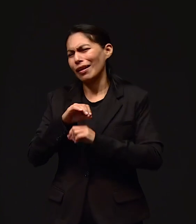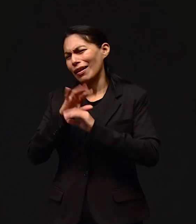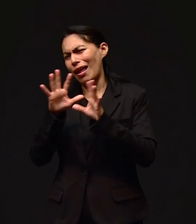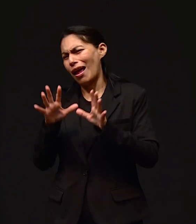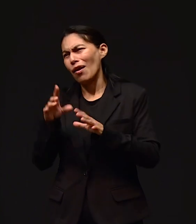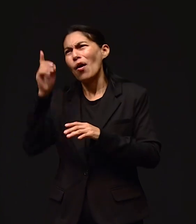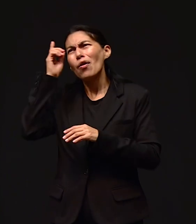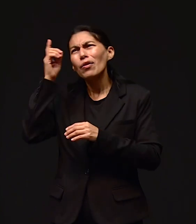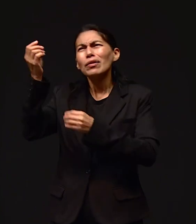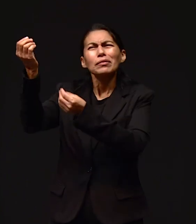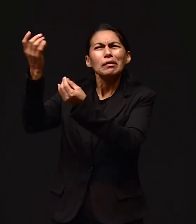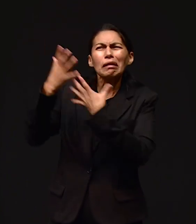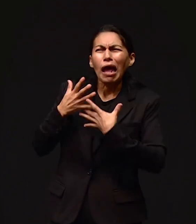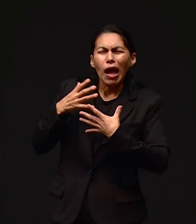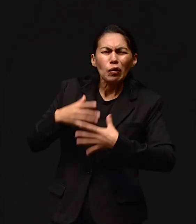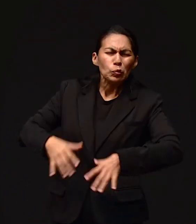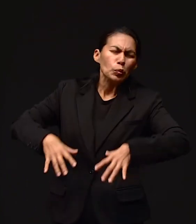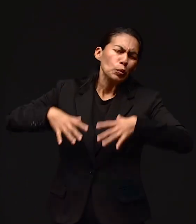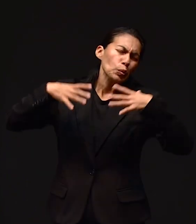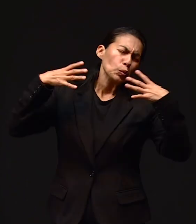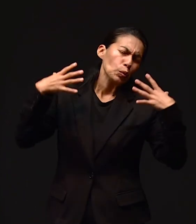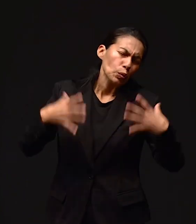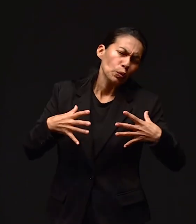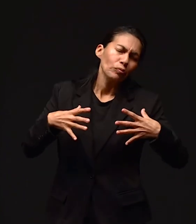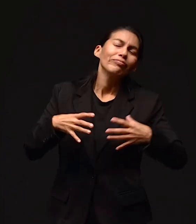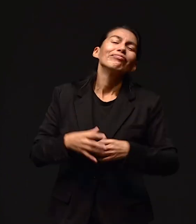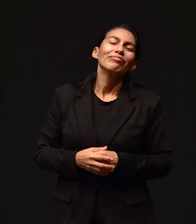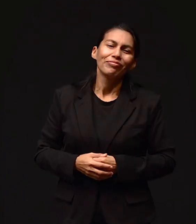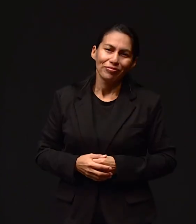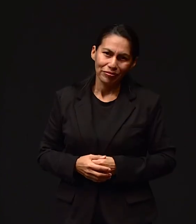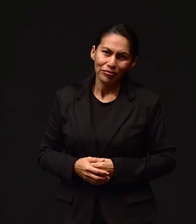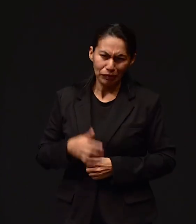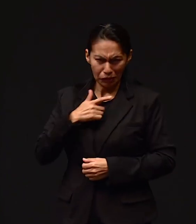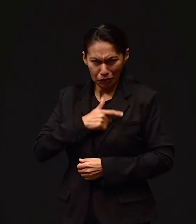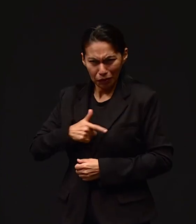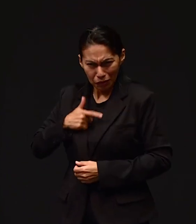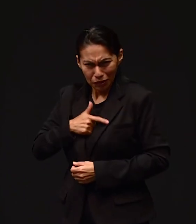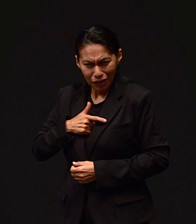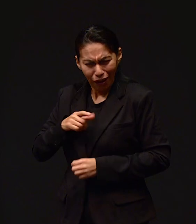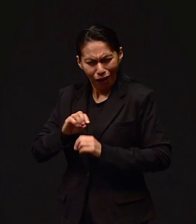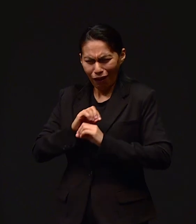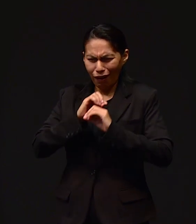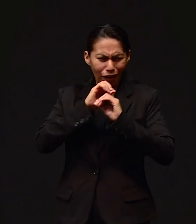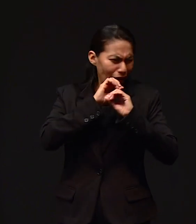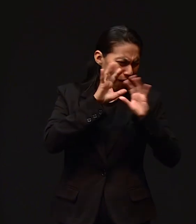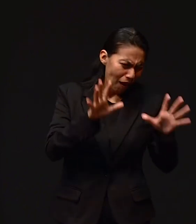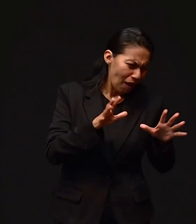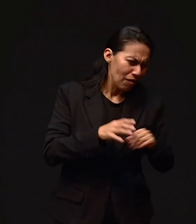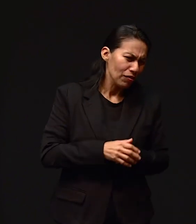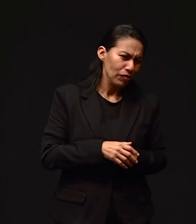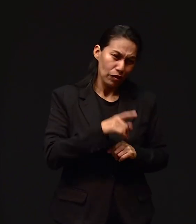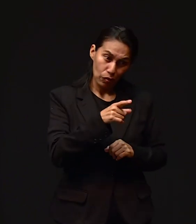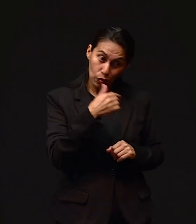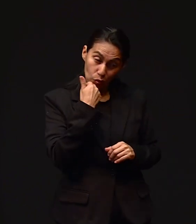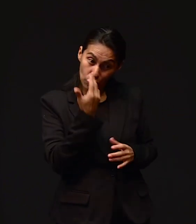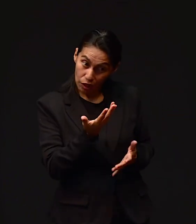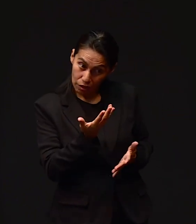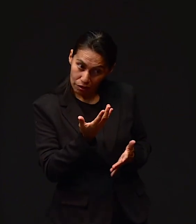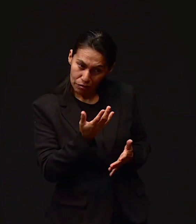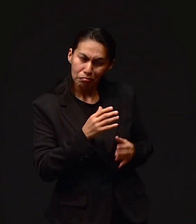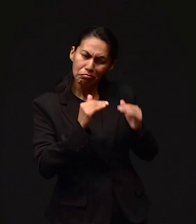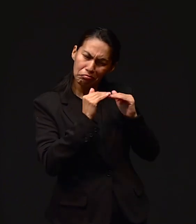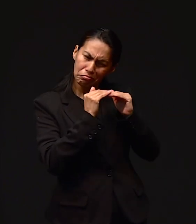da, te da bien. Bien y en gran manera. ¿Te va a gustar? Sí, sí, sí. ¿Y a tu medida? Sí,